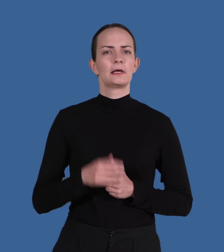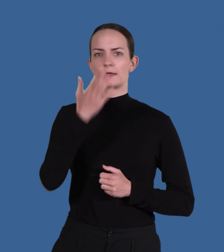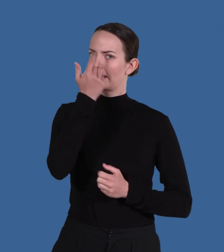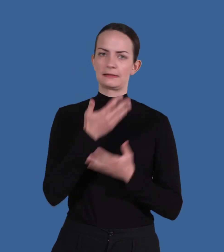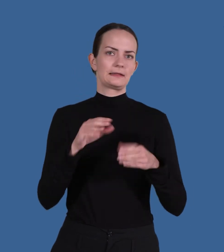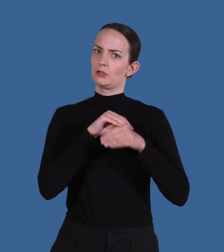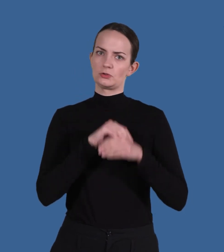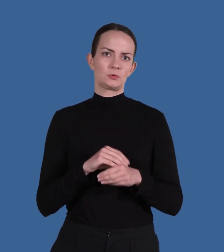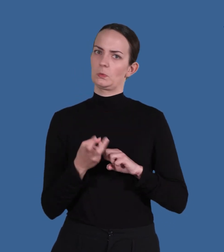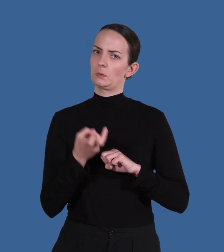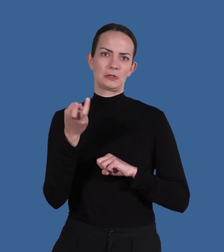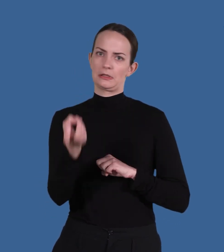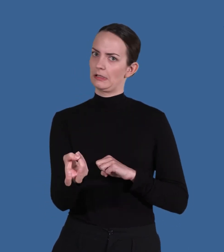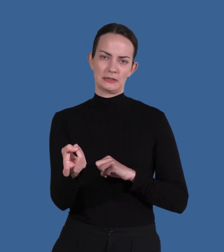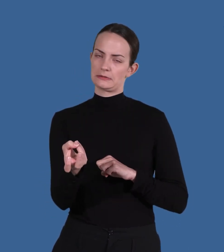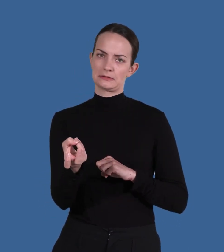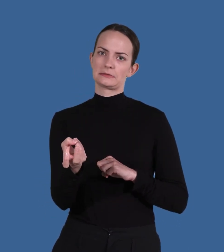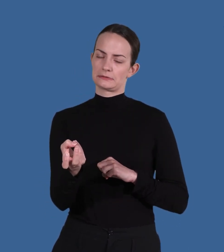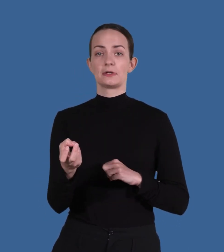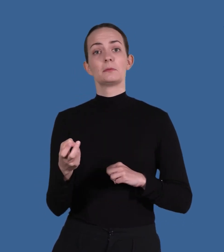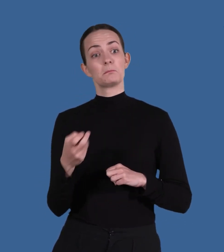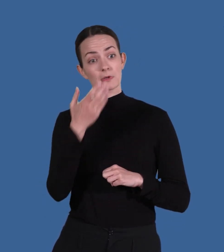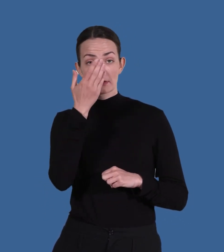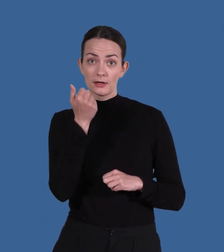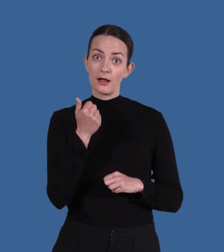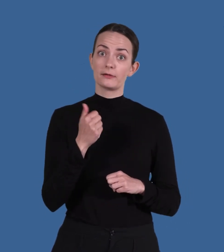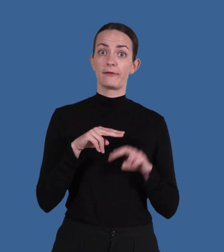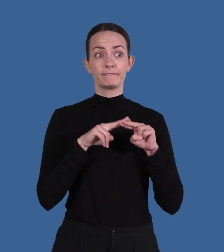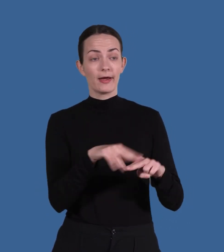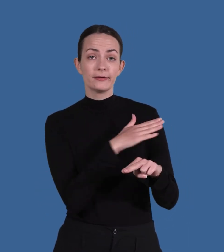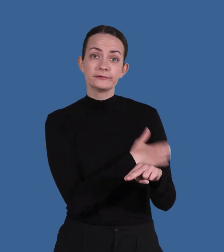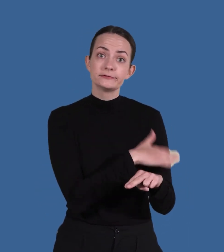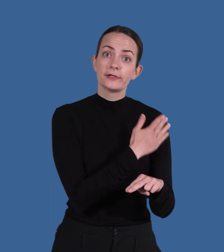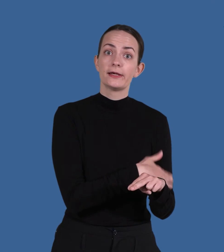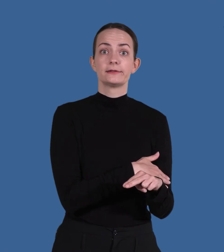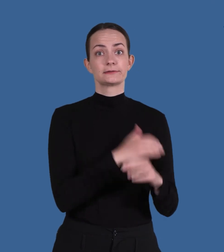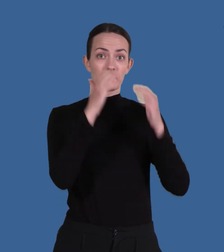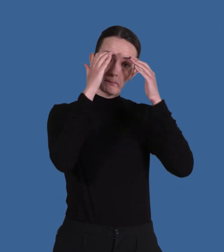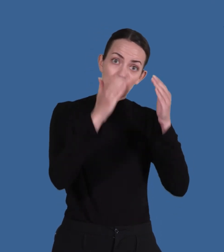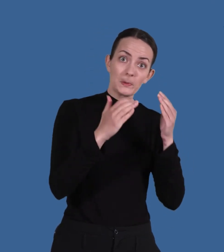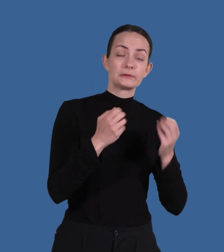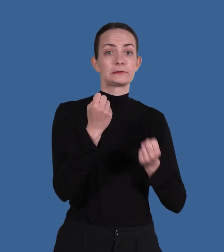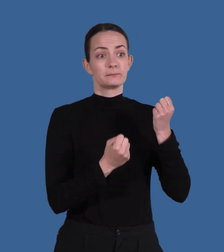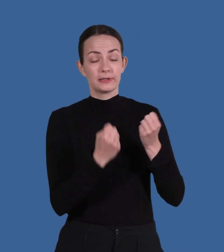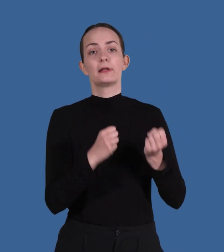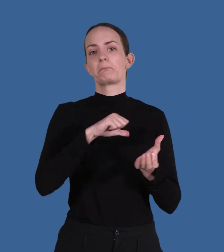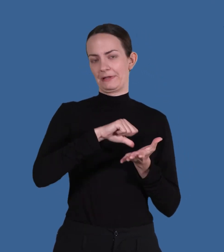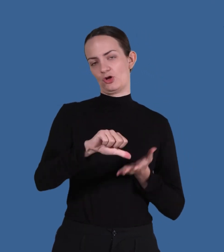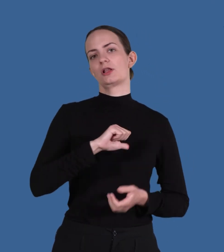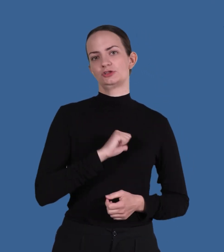Du kan inte få sjukresa eller ersättning för din resa till vaccination mot covid-19 Har du beviljad färdtjänst kan du använda